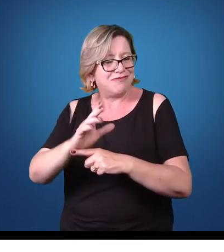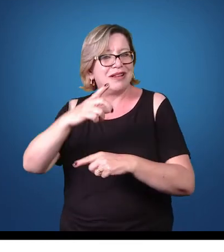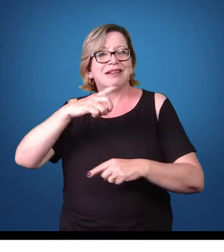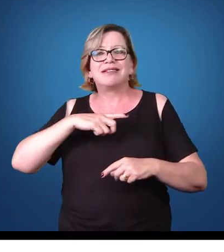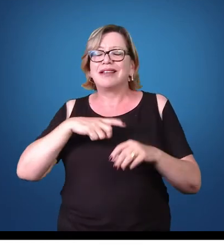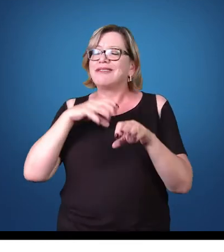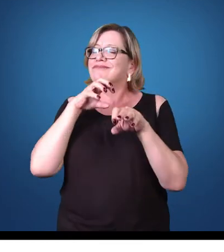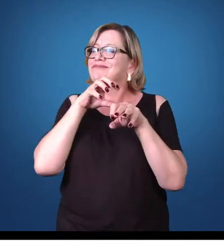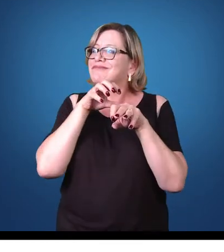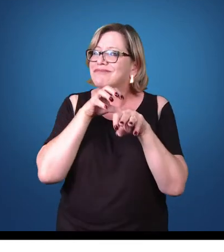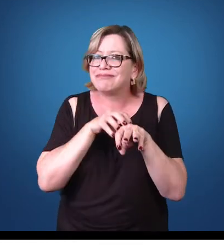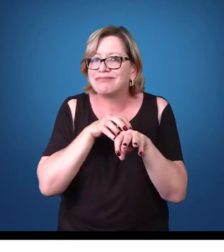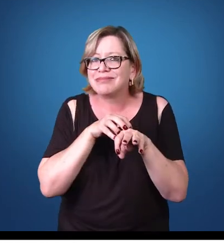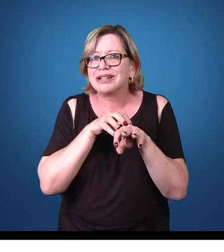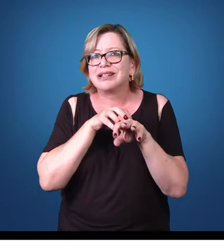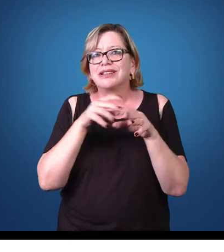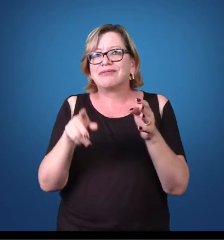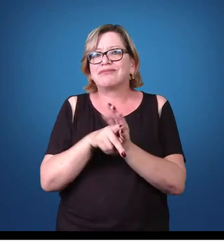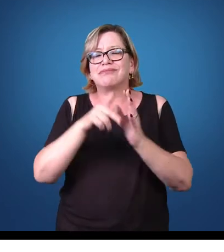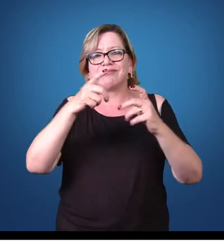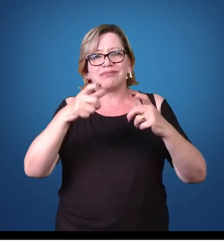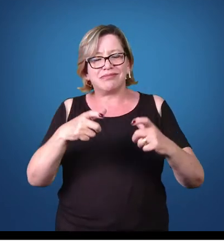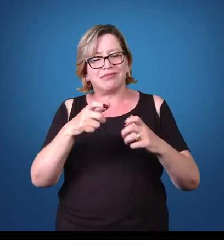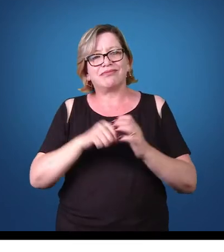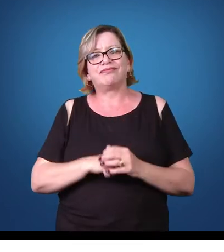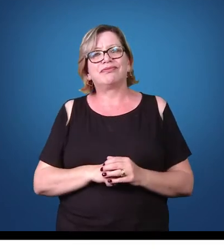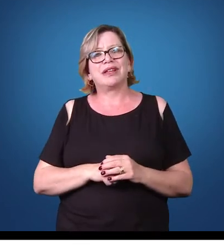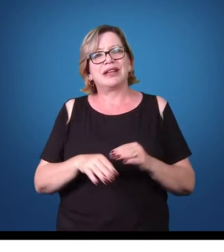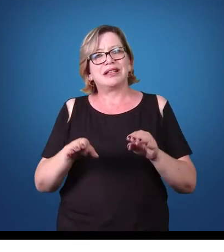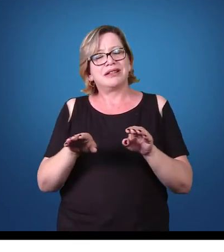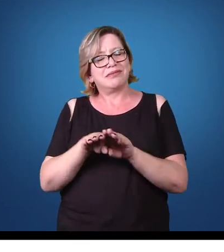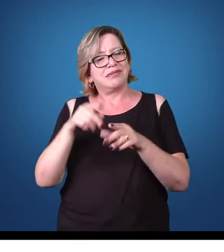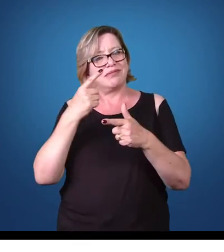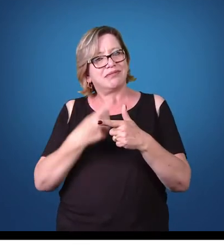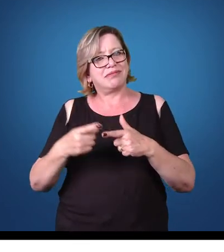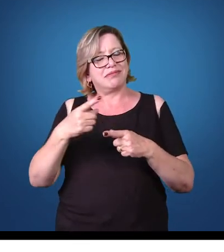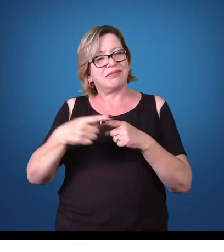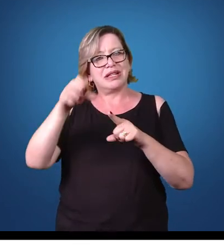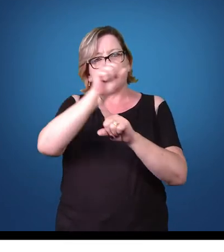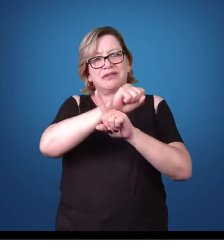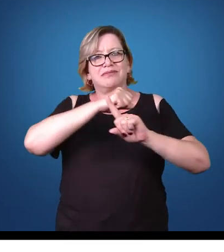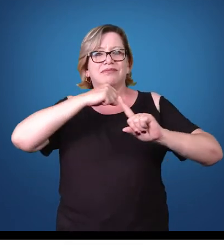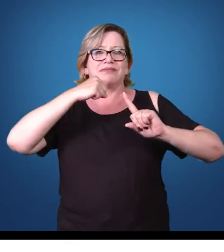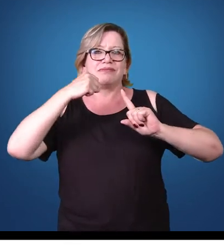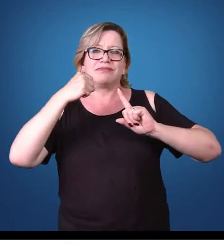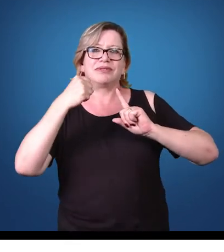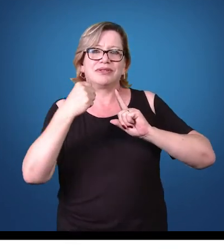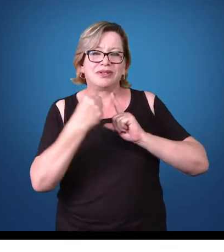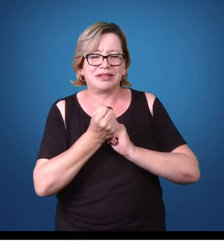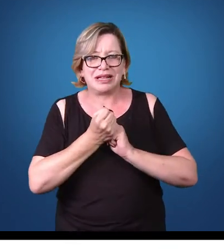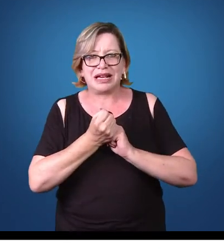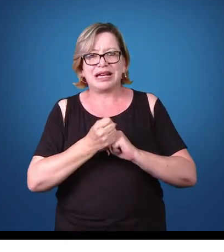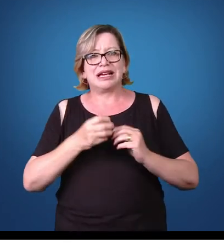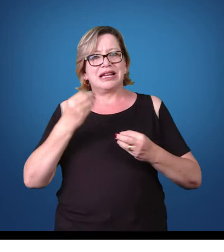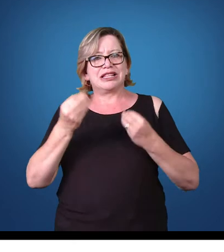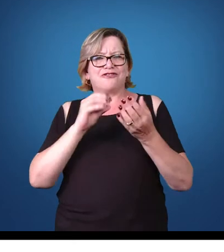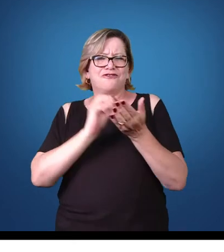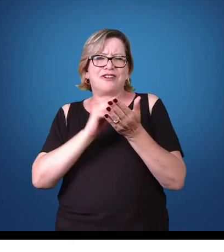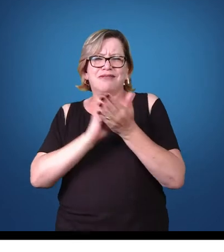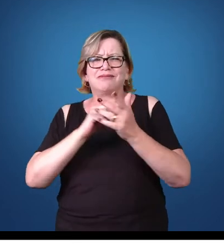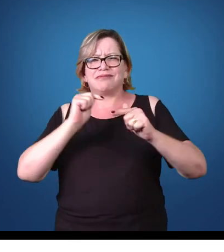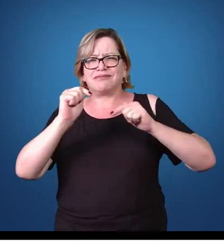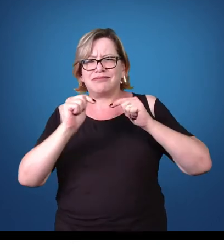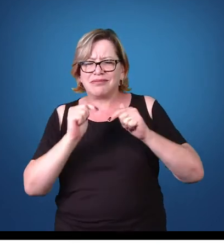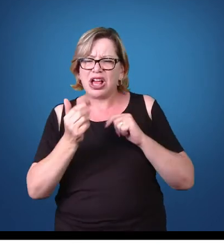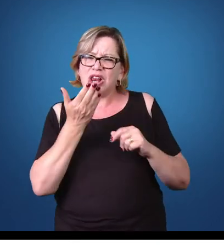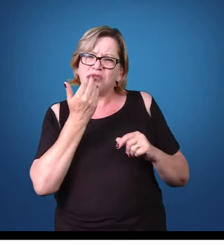do parasita nesse ambiente. Além disso, questões sociais como moradia, emprego, questões de alimentação,